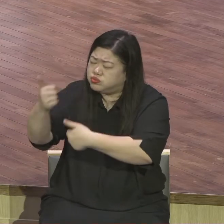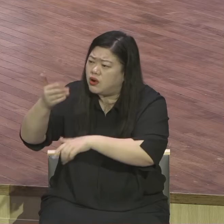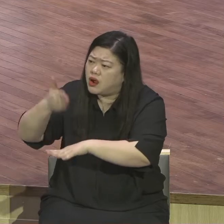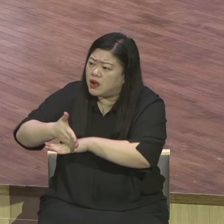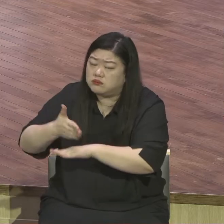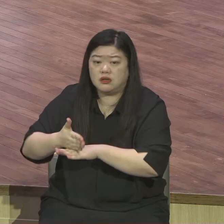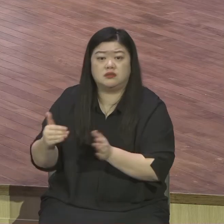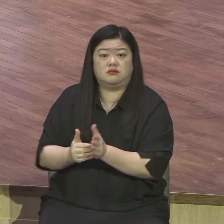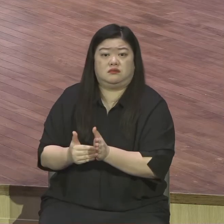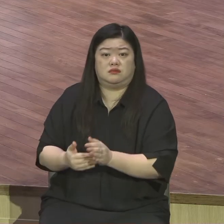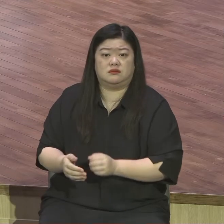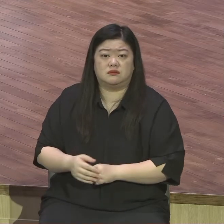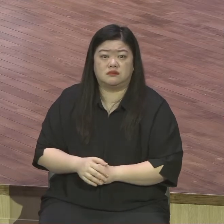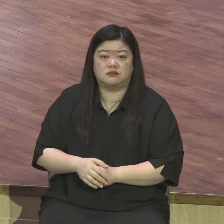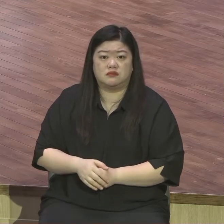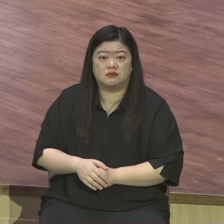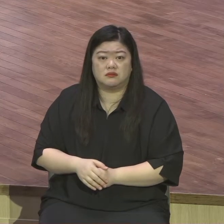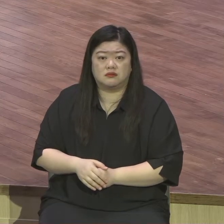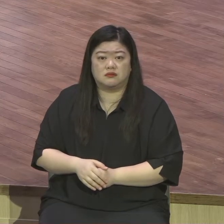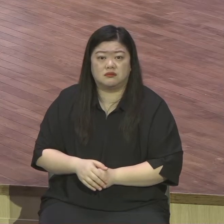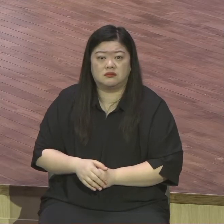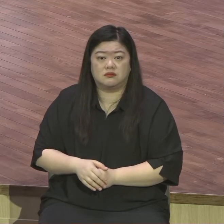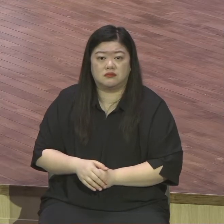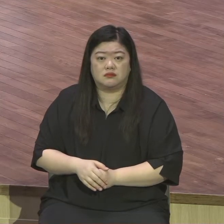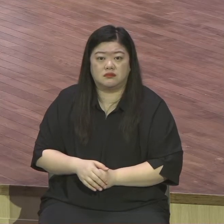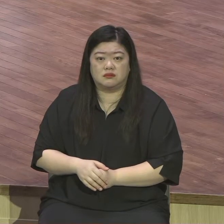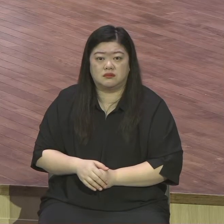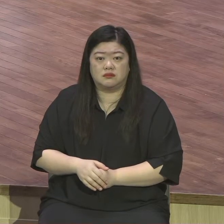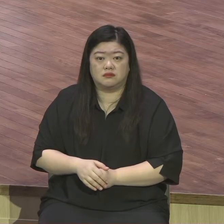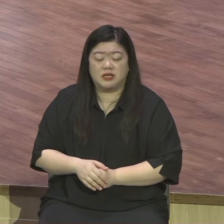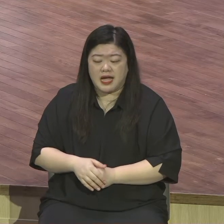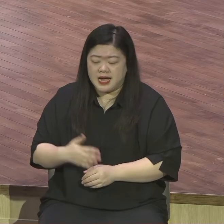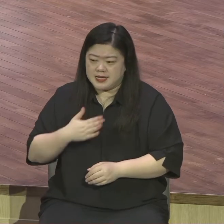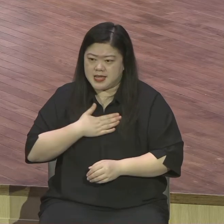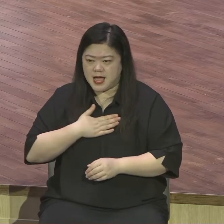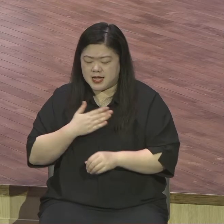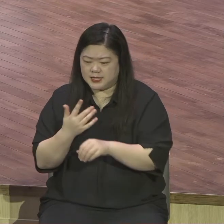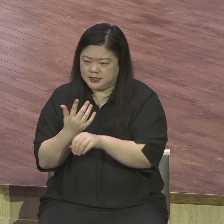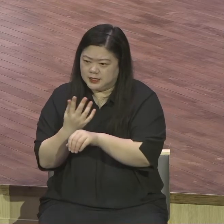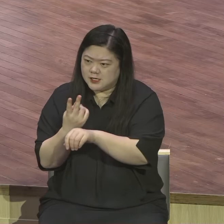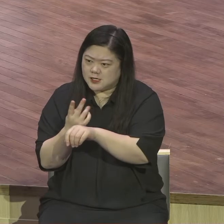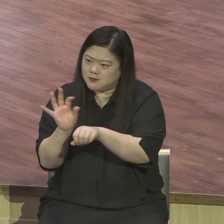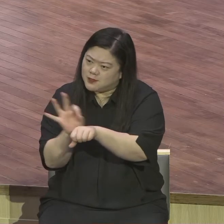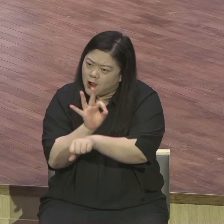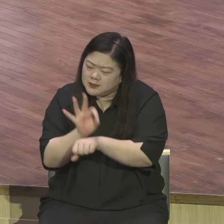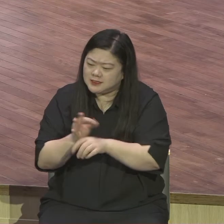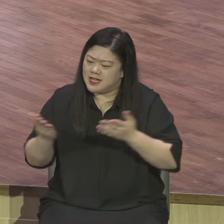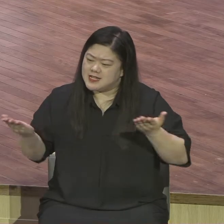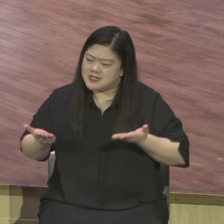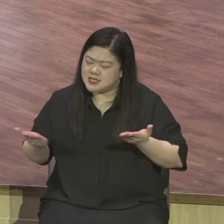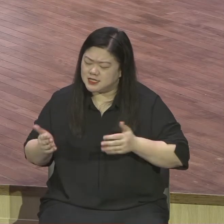중요한 일을 하네 더 사람들의 관심을 받네 기분 나빠 그렇습니까